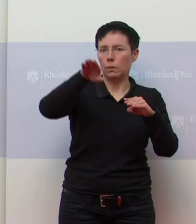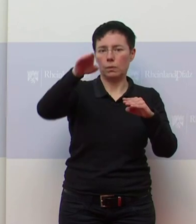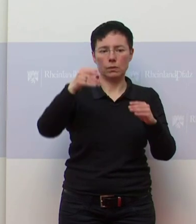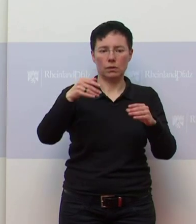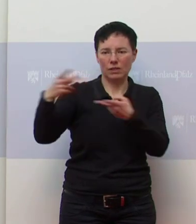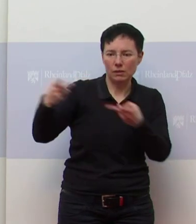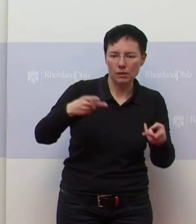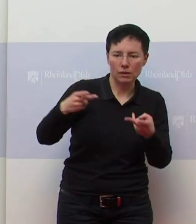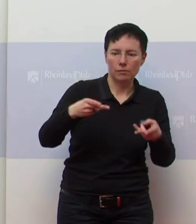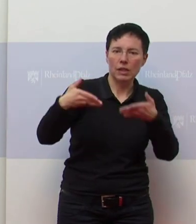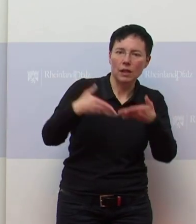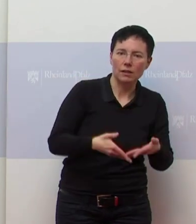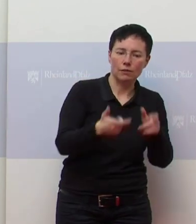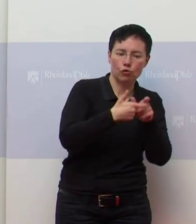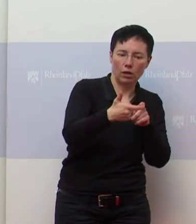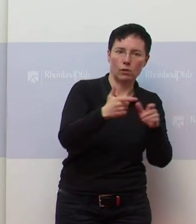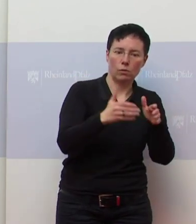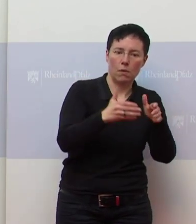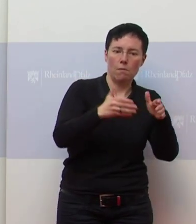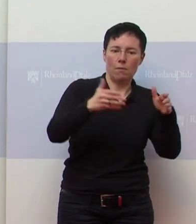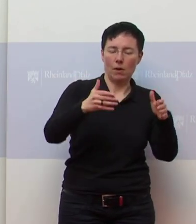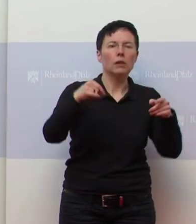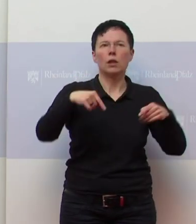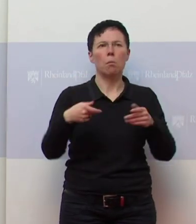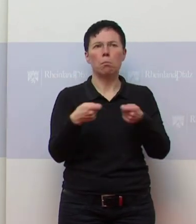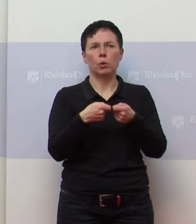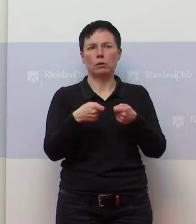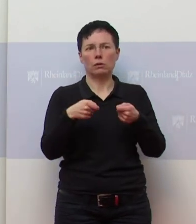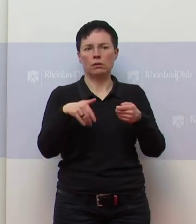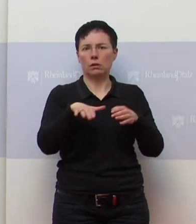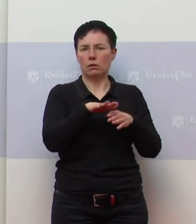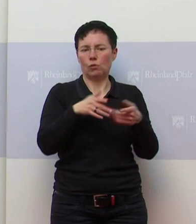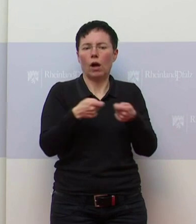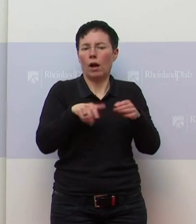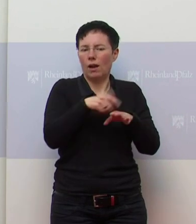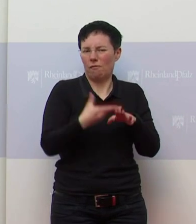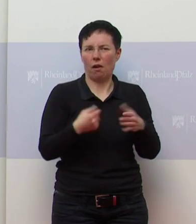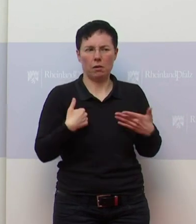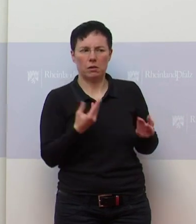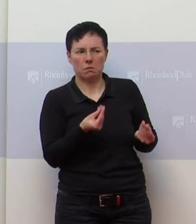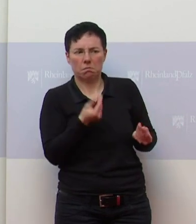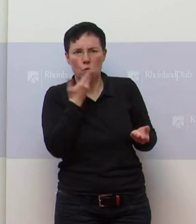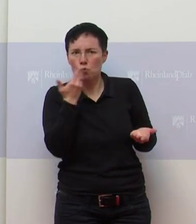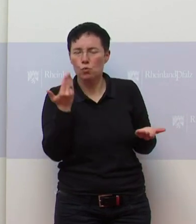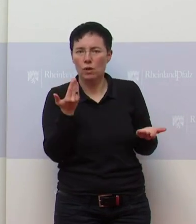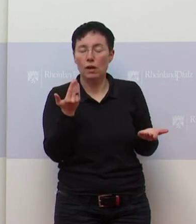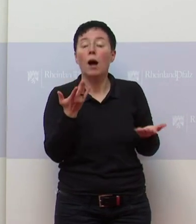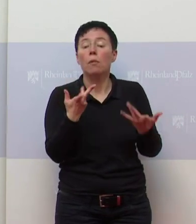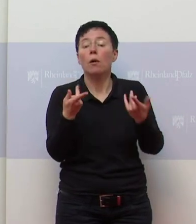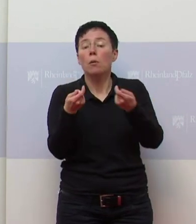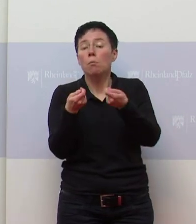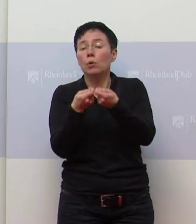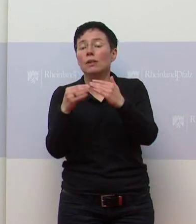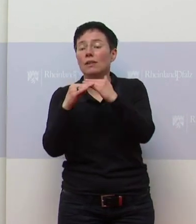das jetzt nicht für unser Bundesland bestätigen, aber es ist eben bundesweit ungleich. Und in manchen